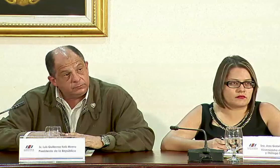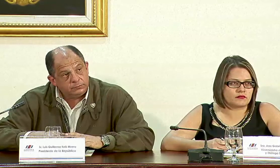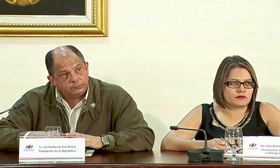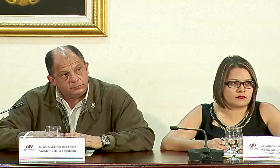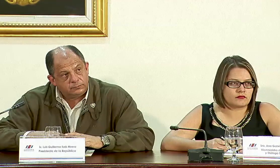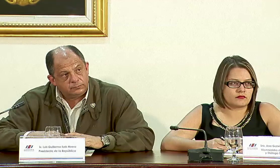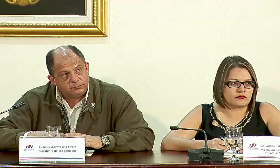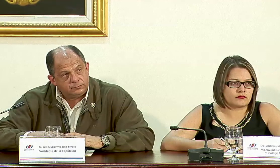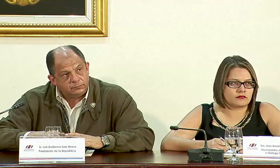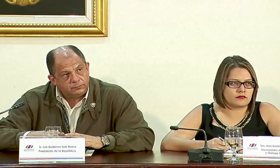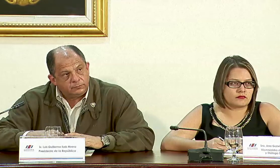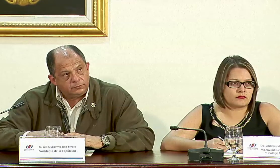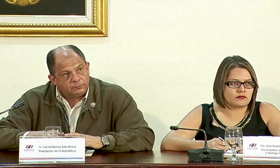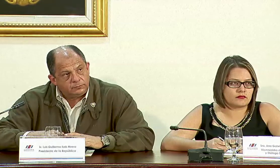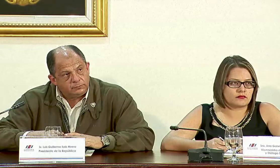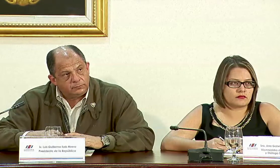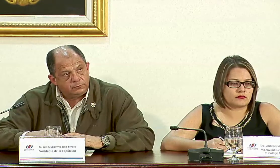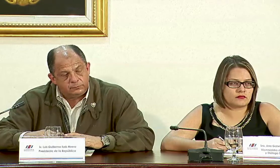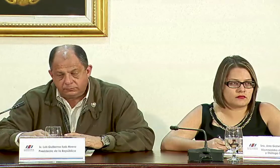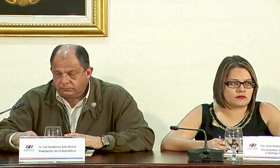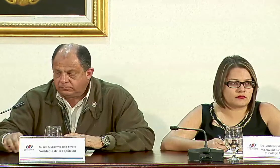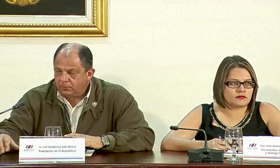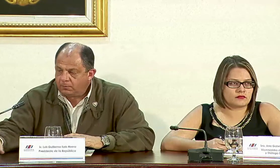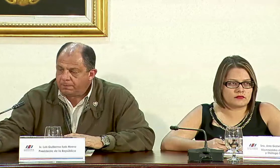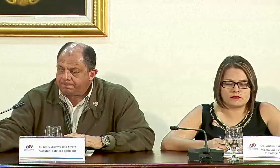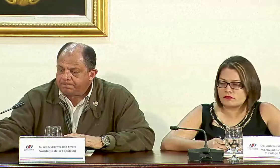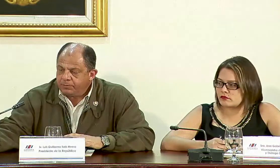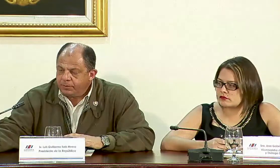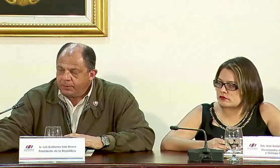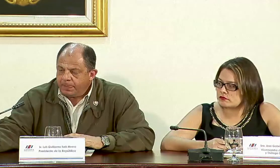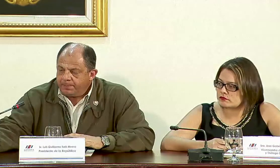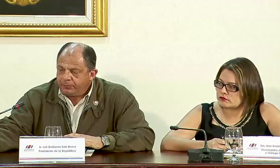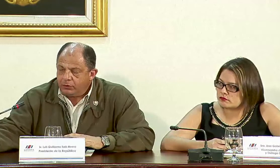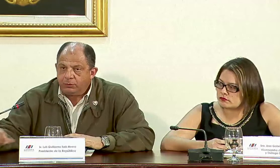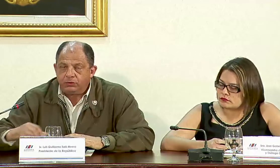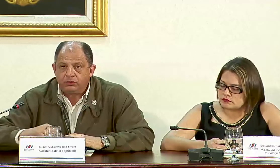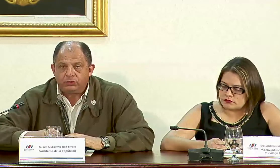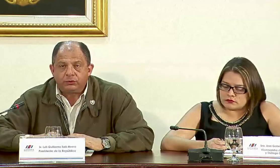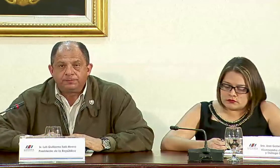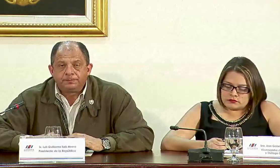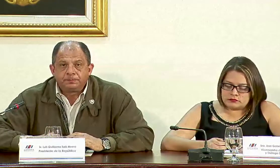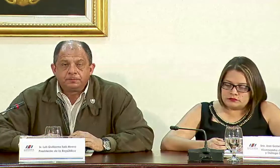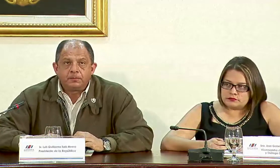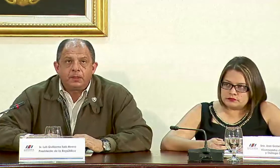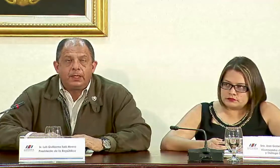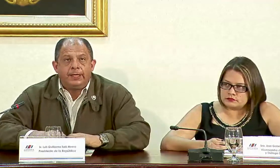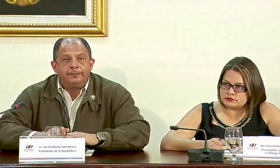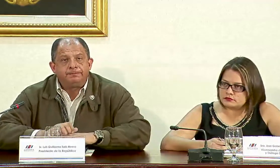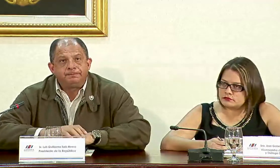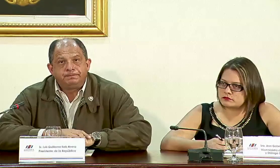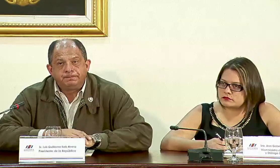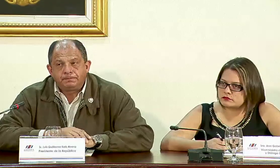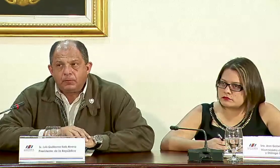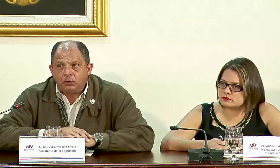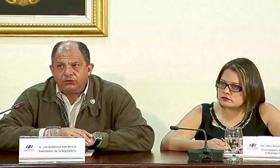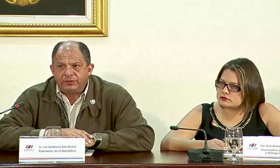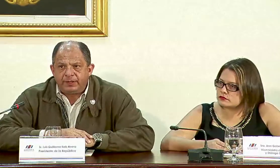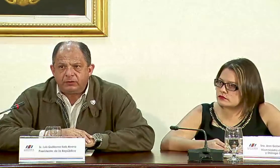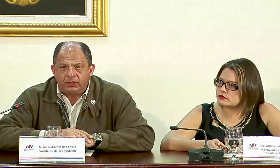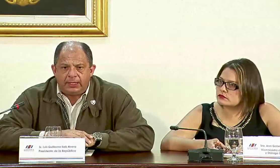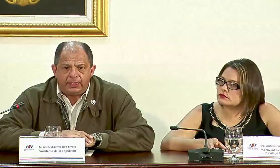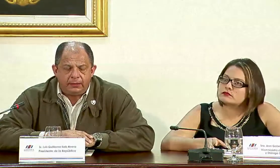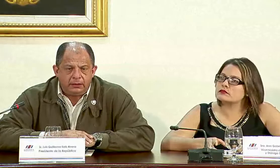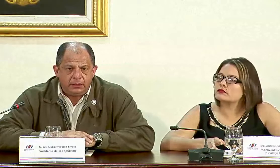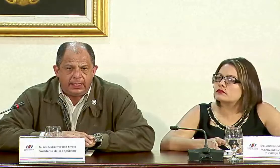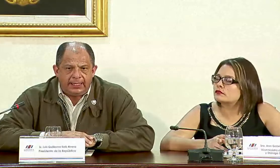cuentas para poder declarar la emergencia de forma informada con mucho gusto con